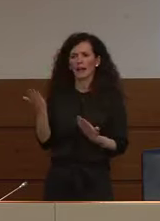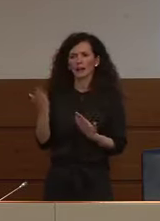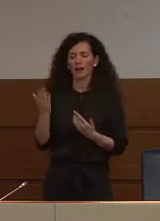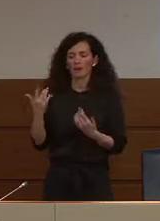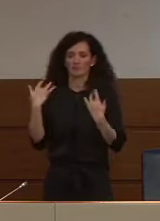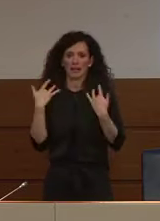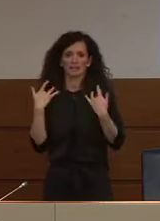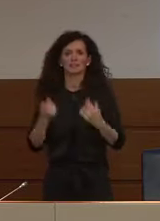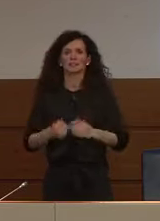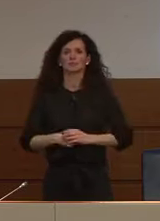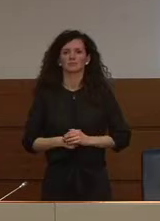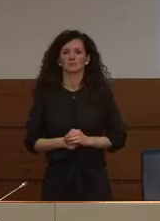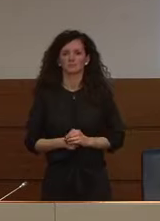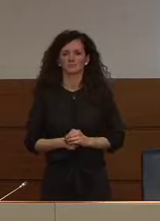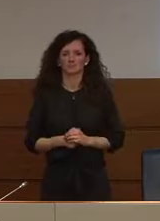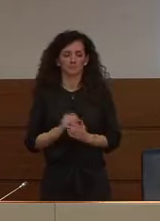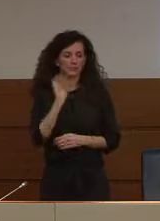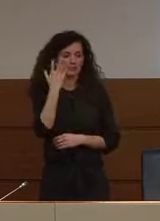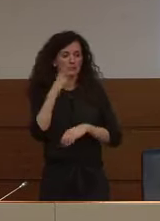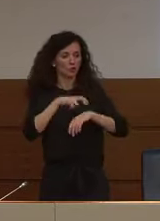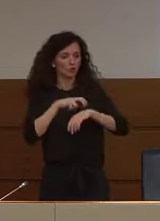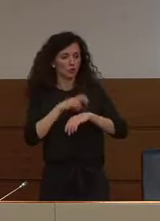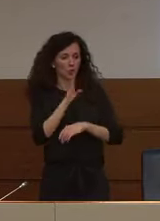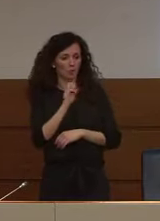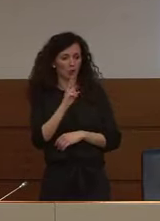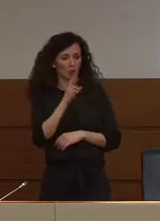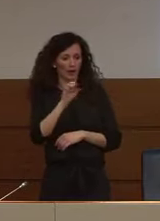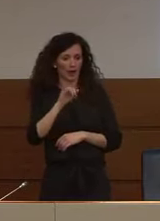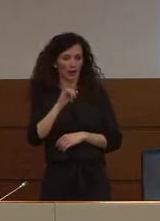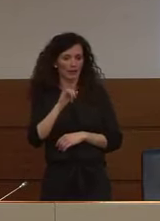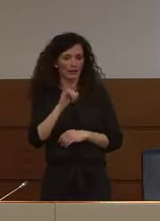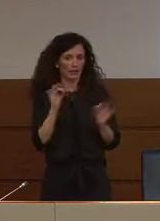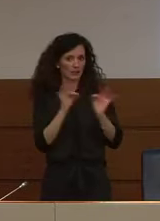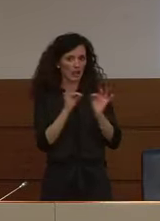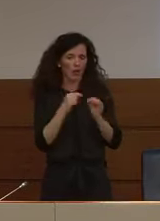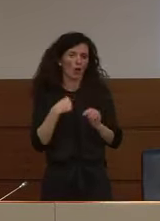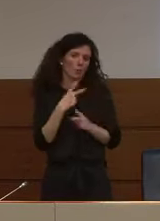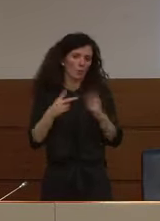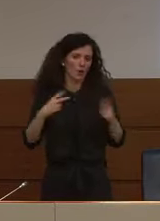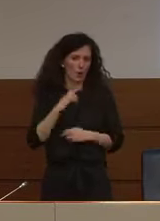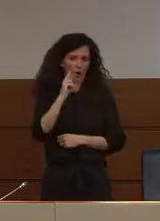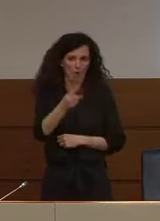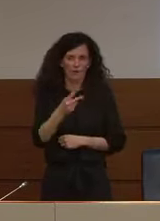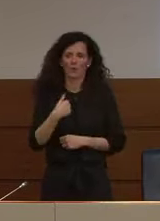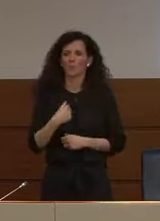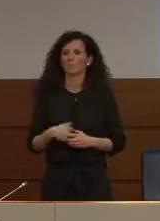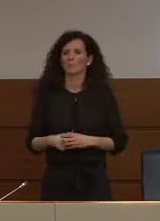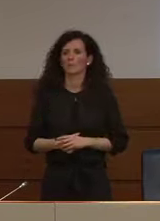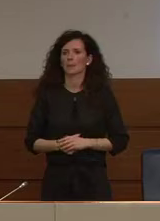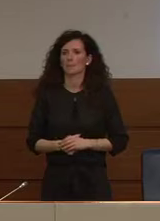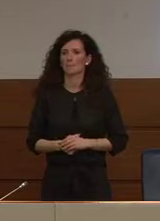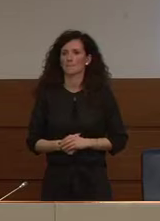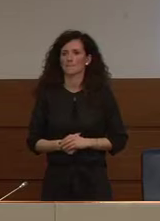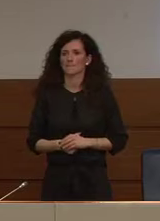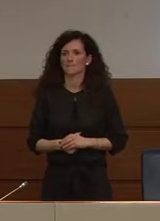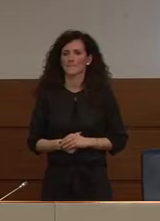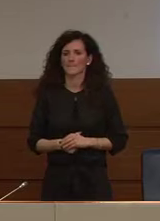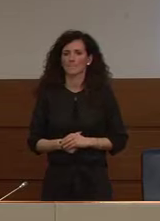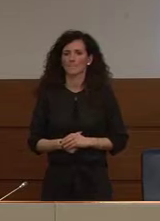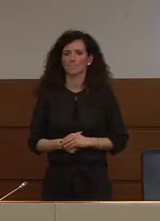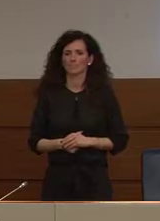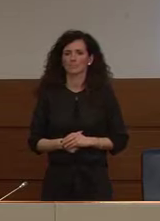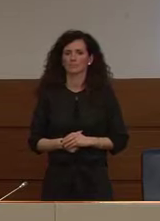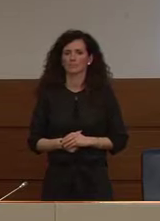se il dottor Borrelli è d'accordo provo a rispondere io veniamo al primo